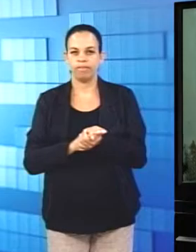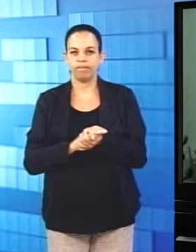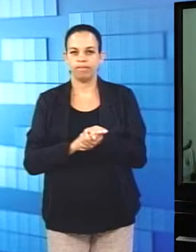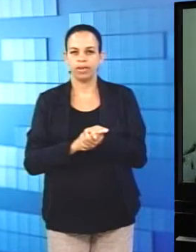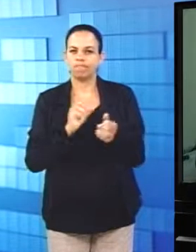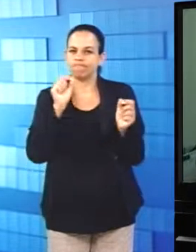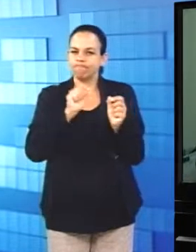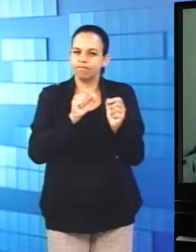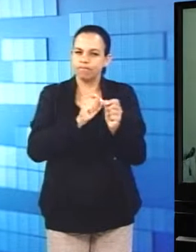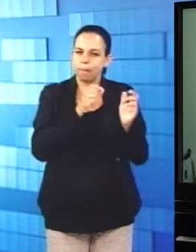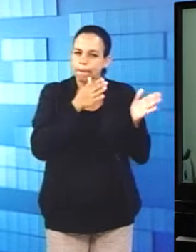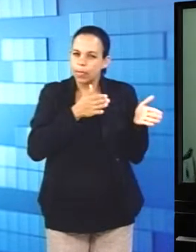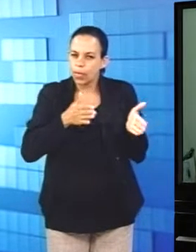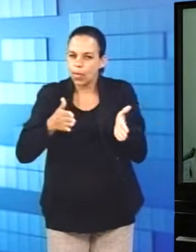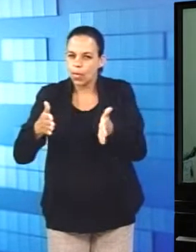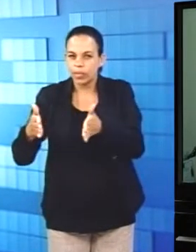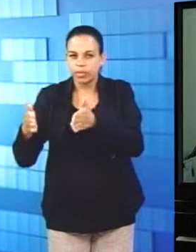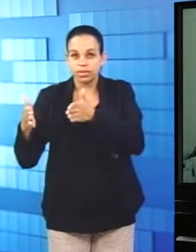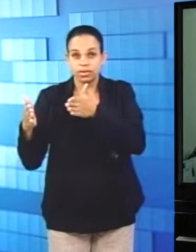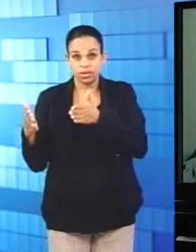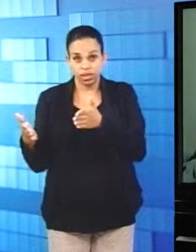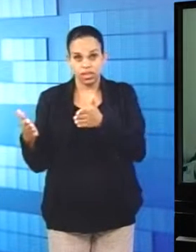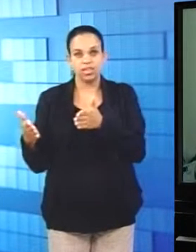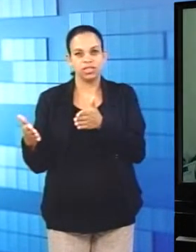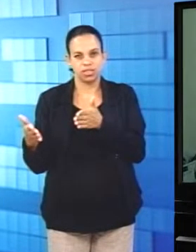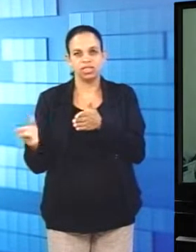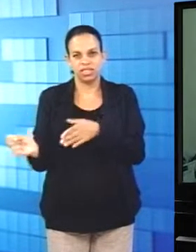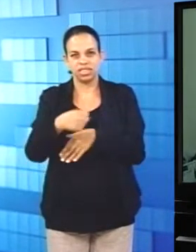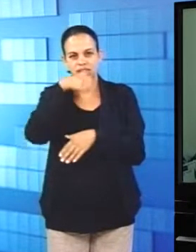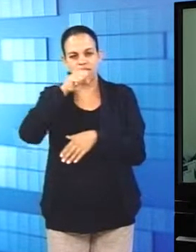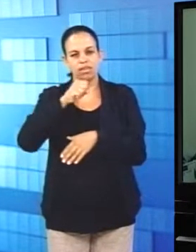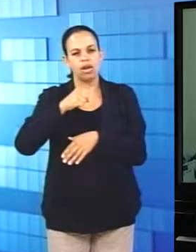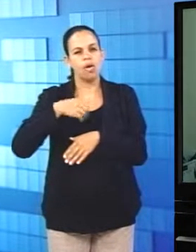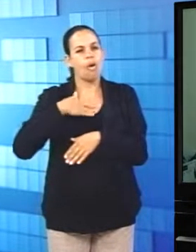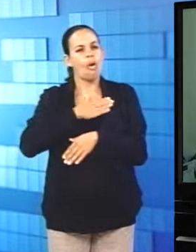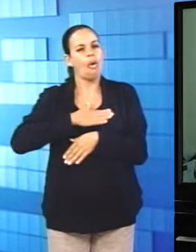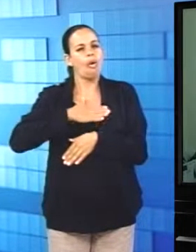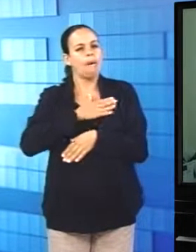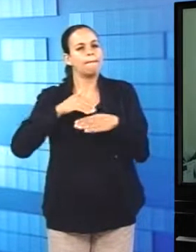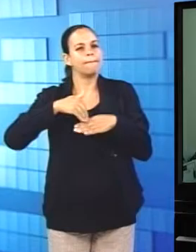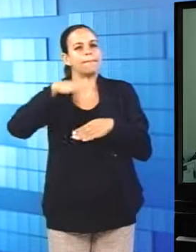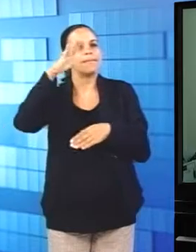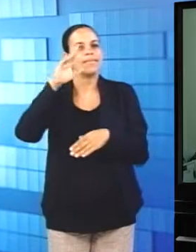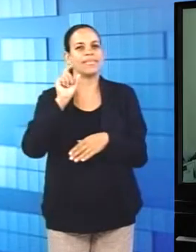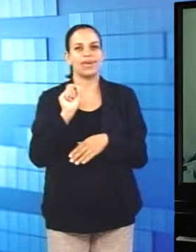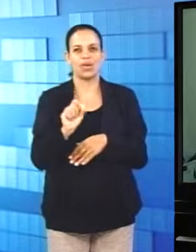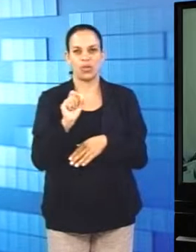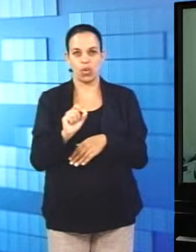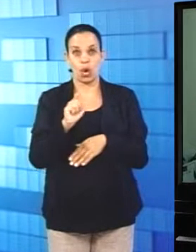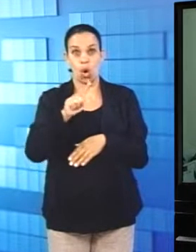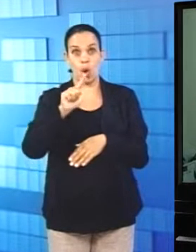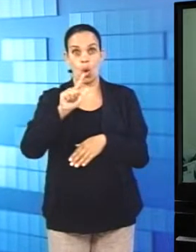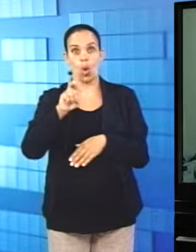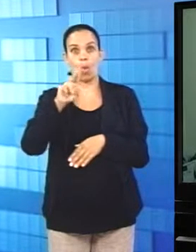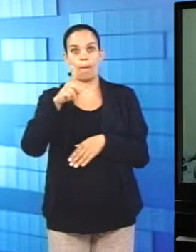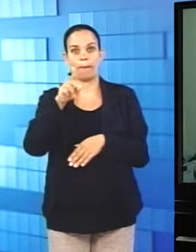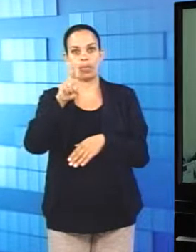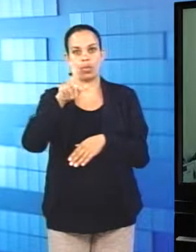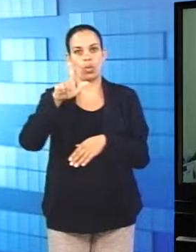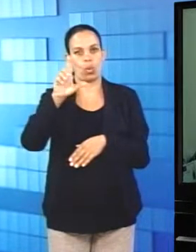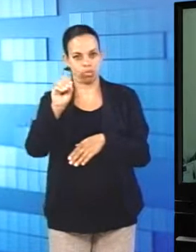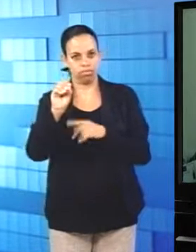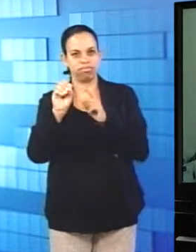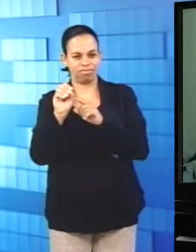processo de fabricação de cerveja, a parte que mais me encanta é na adição do lúpulo, é a